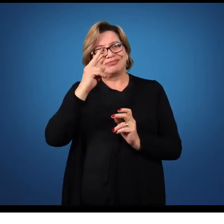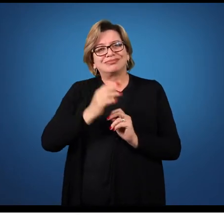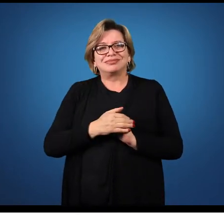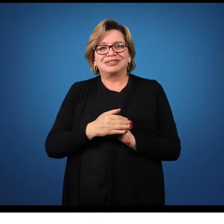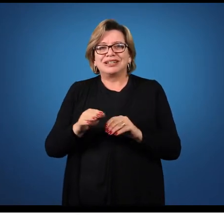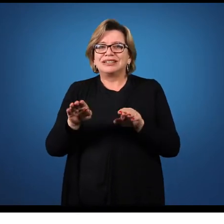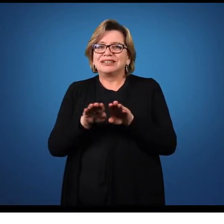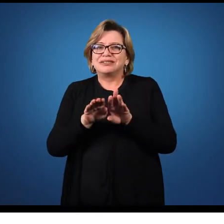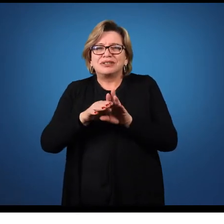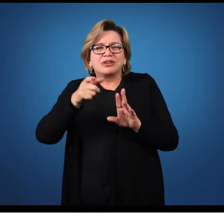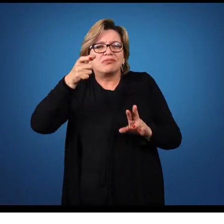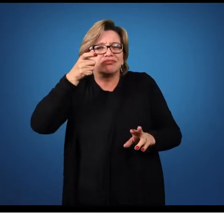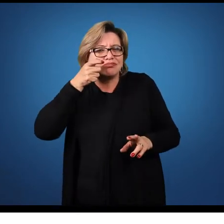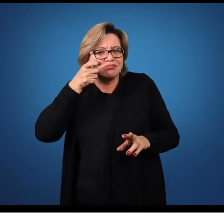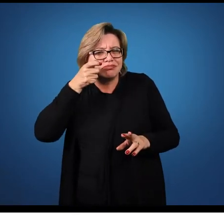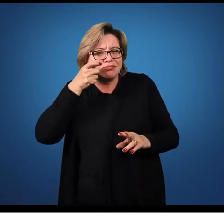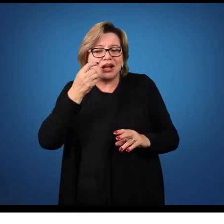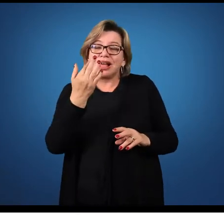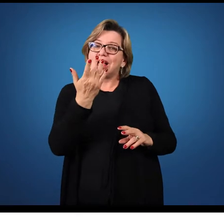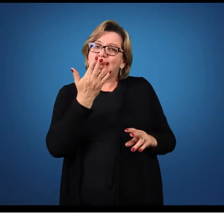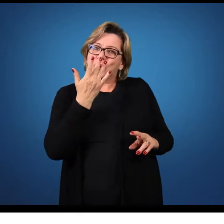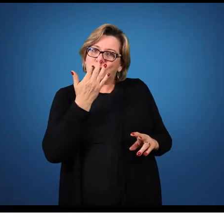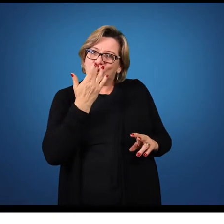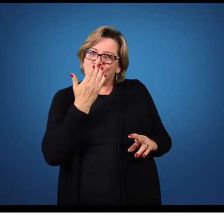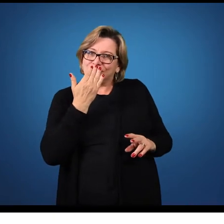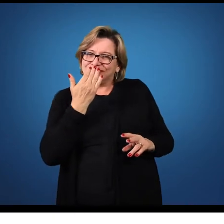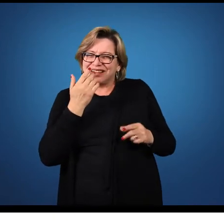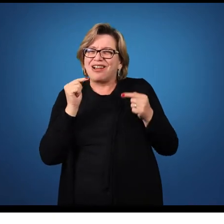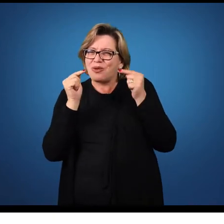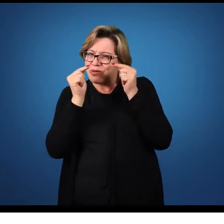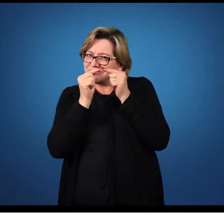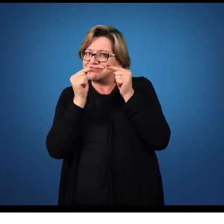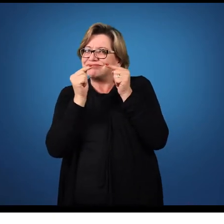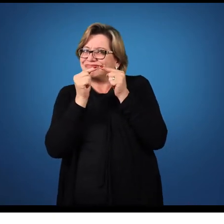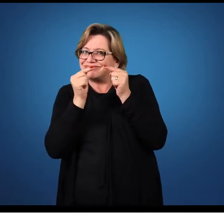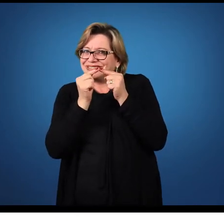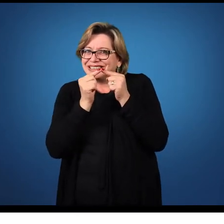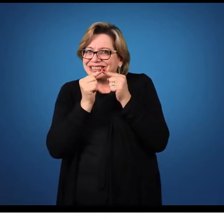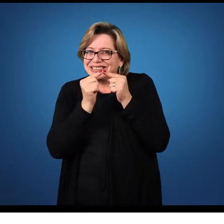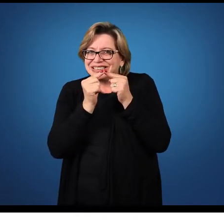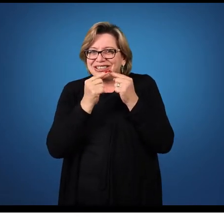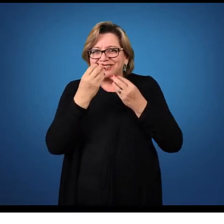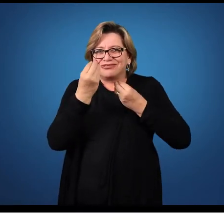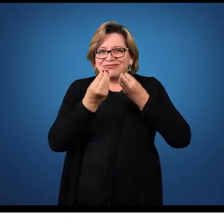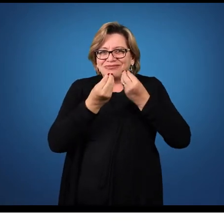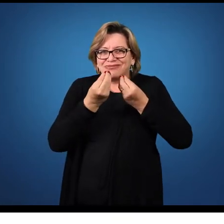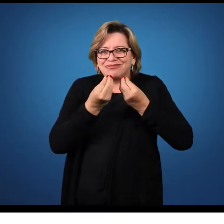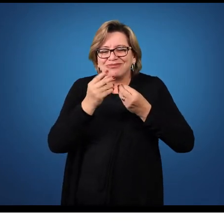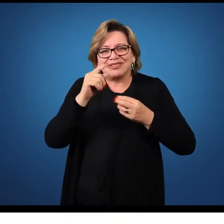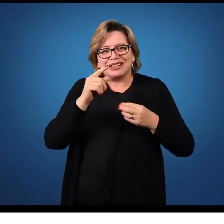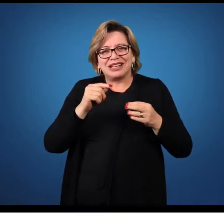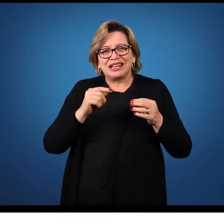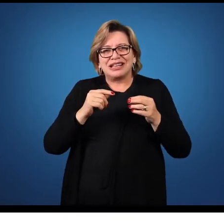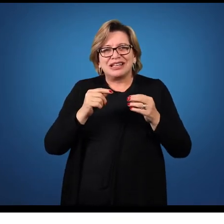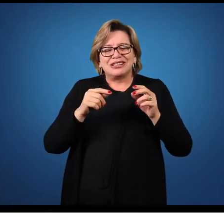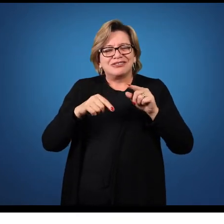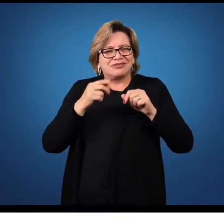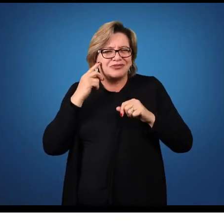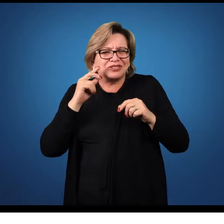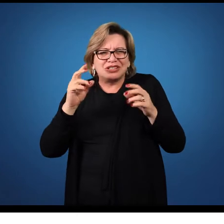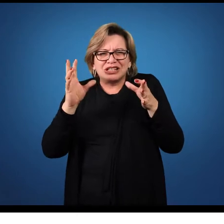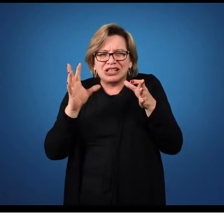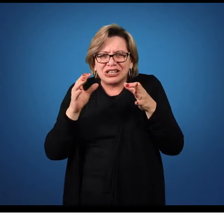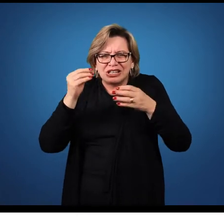Observe agora as cores. Essas cores se harmonizam? Elas combinam? Esses elementos